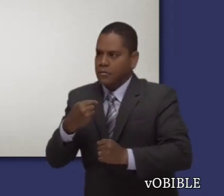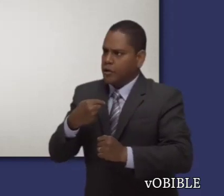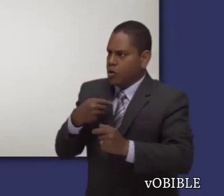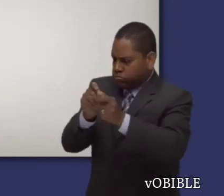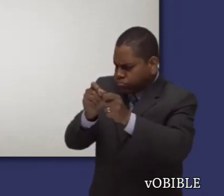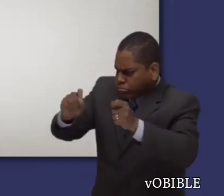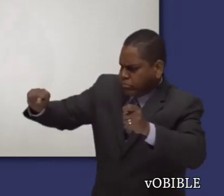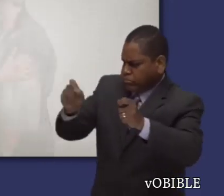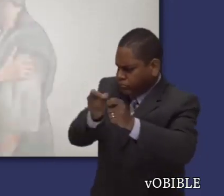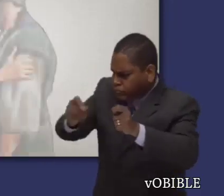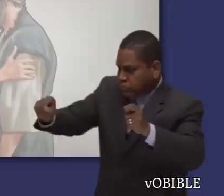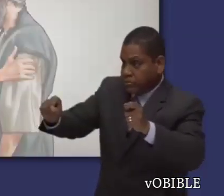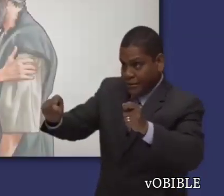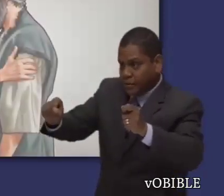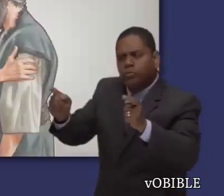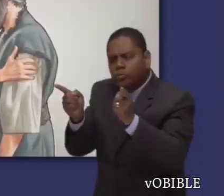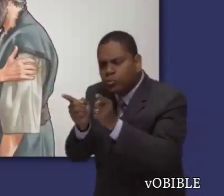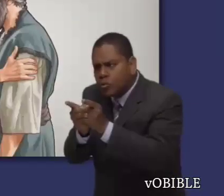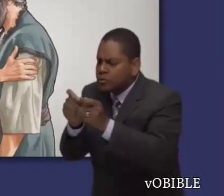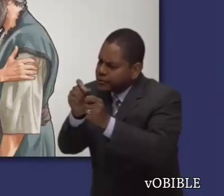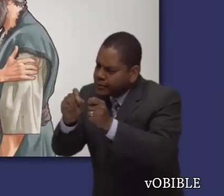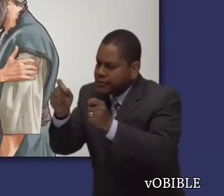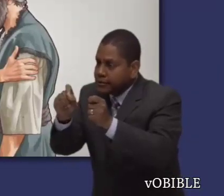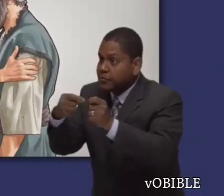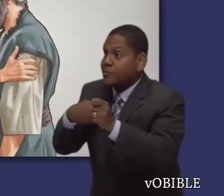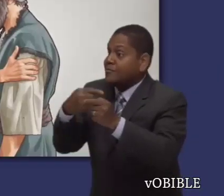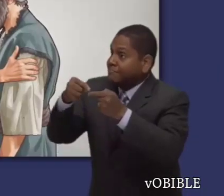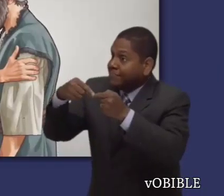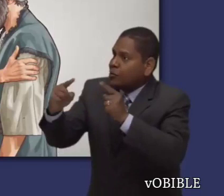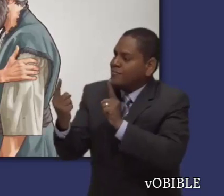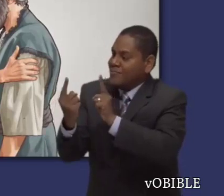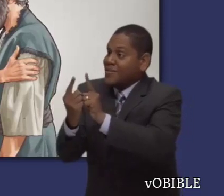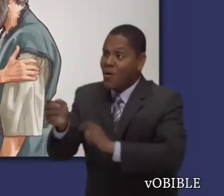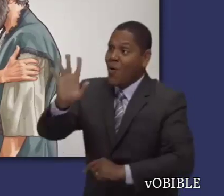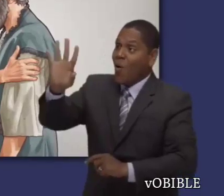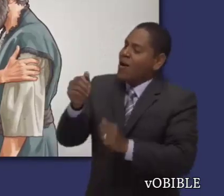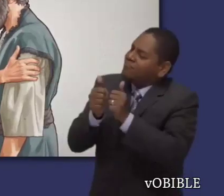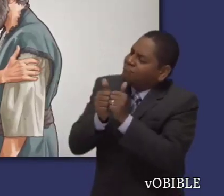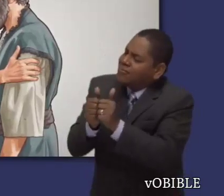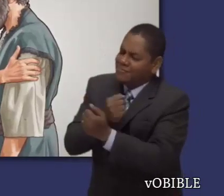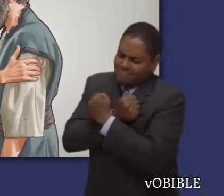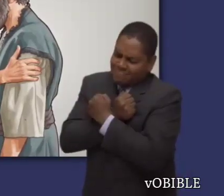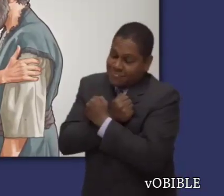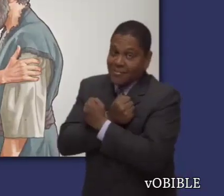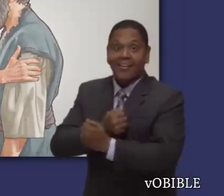explica que sus cartas son breves porque esperaba ver a sus hermanos pronto y hablar con ellos cara a cara.